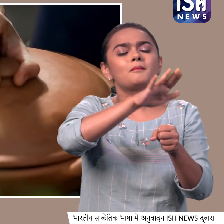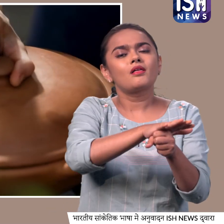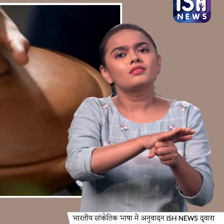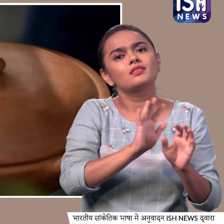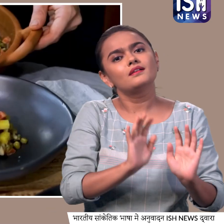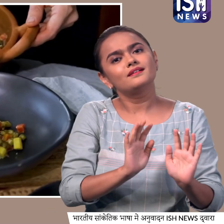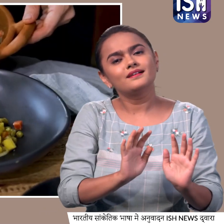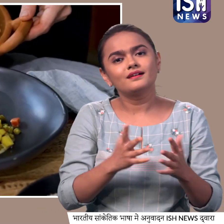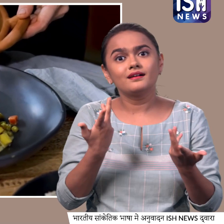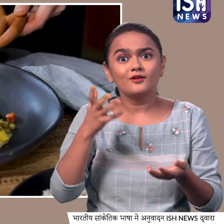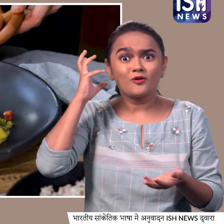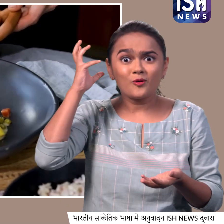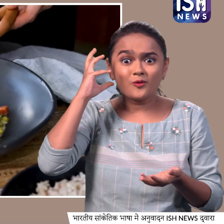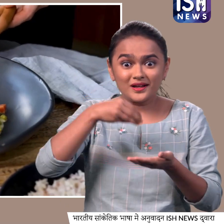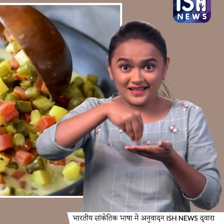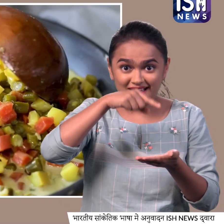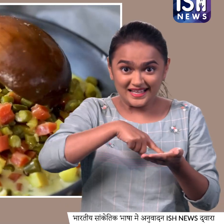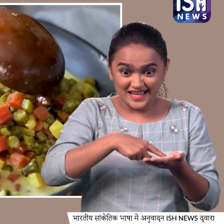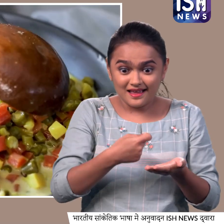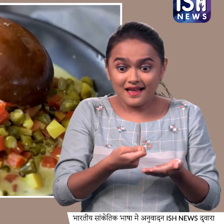और कोकनेट कारी को सर्फ करने का बेस